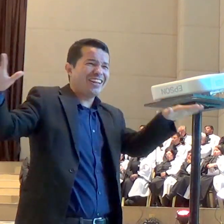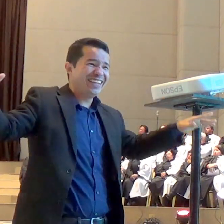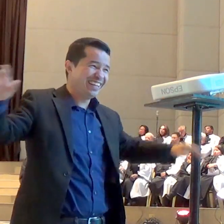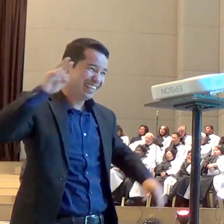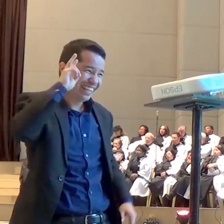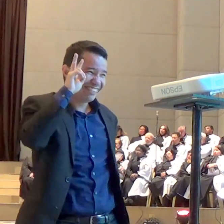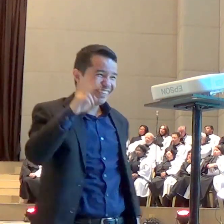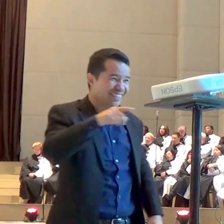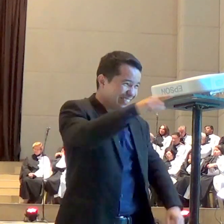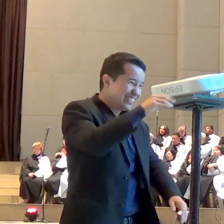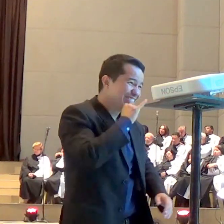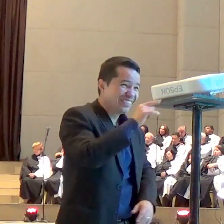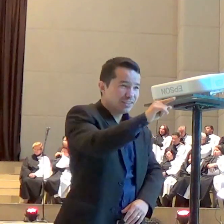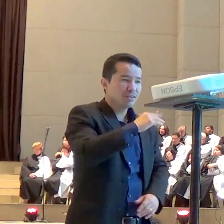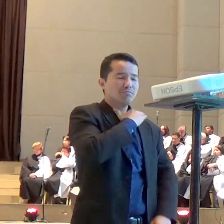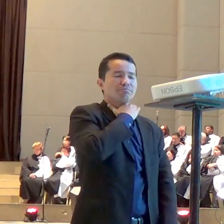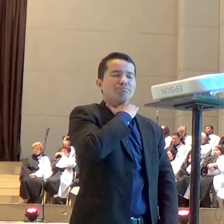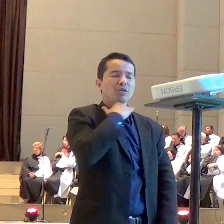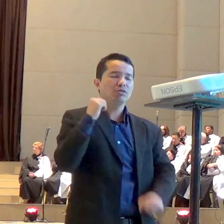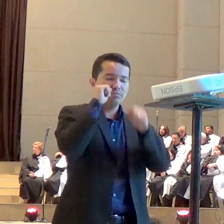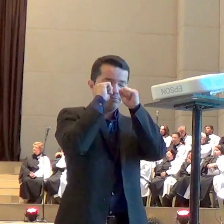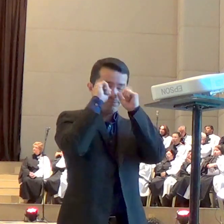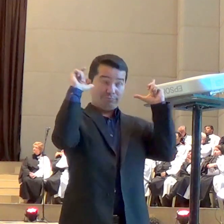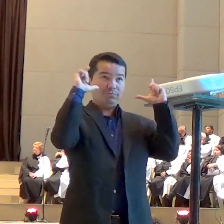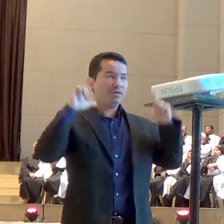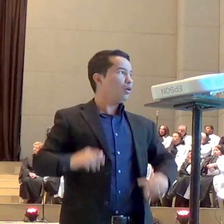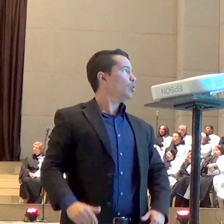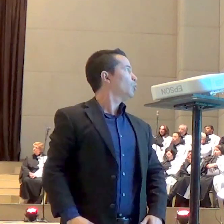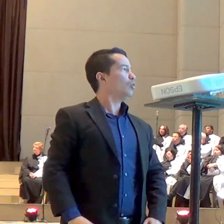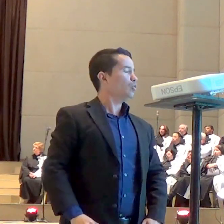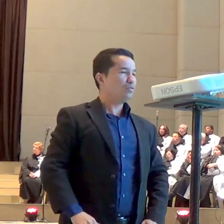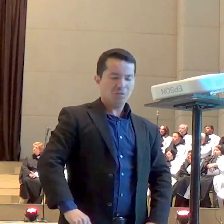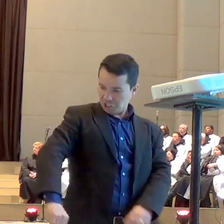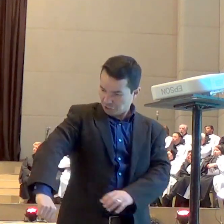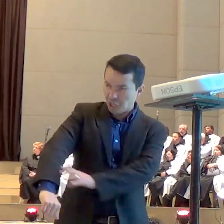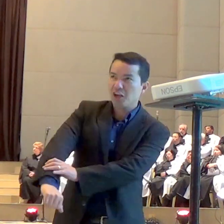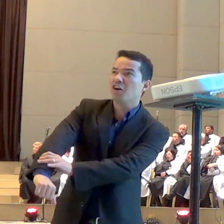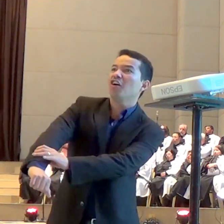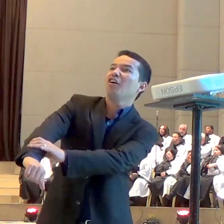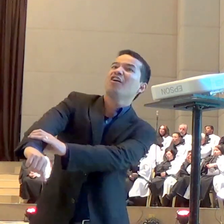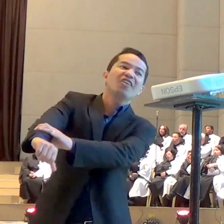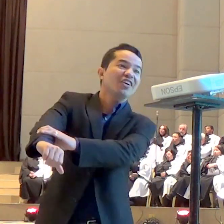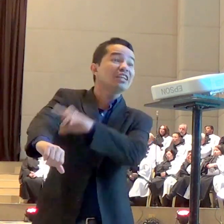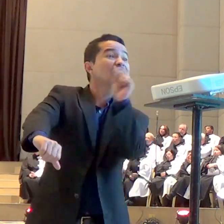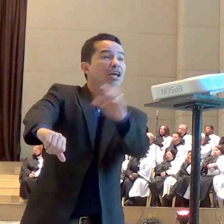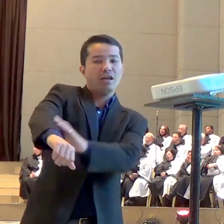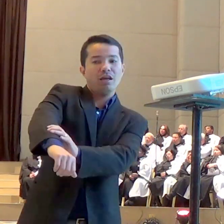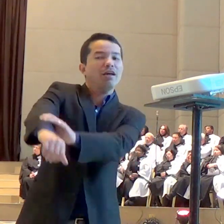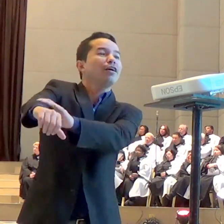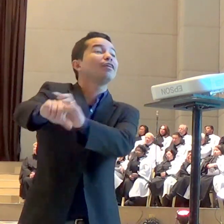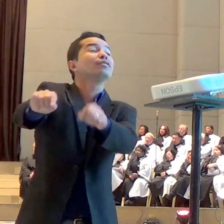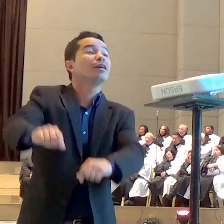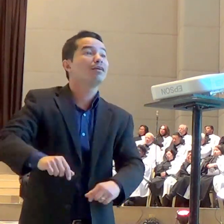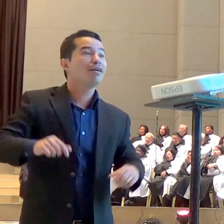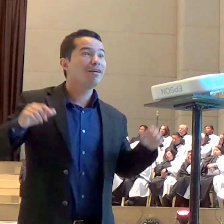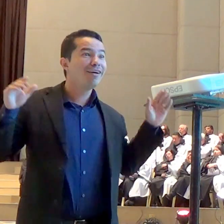acontecer assim o anjo do Senhor vai vir buscá-lo você vai estar olhando para Jesus o seu Senhor que vai